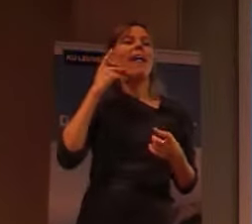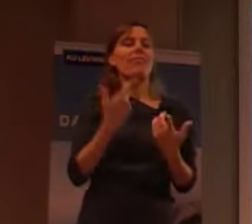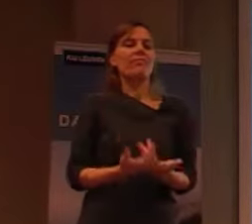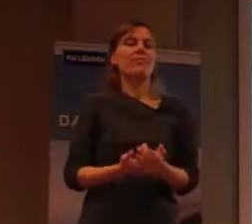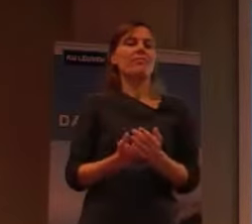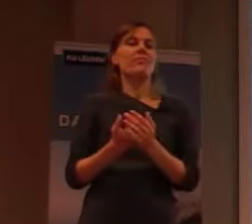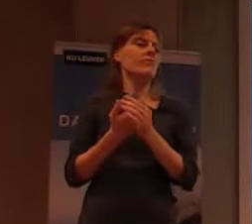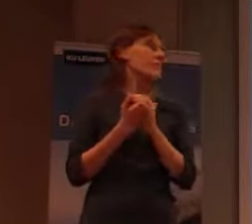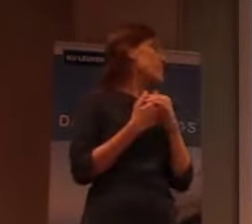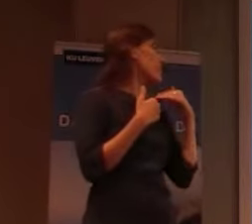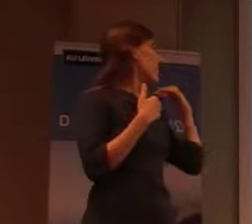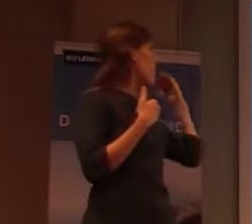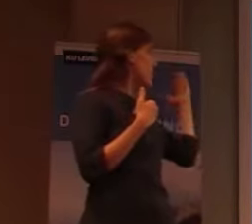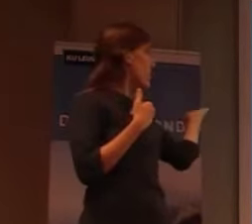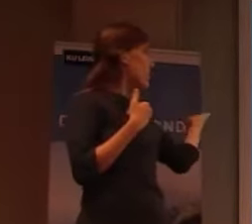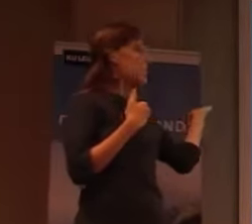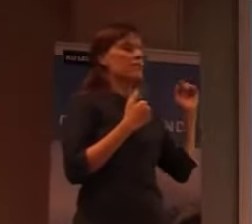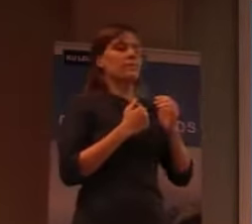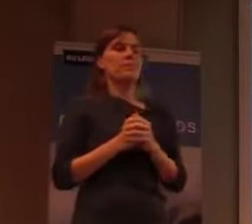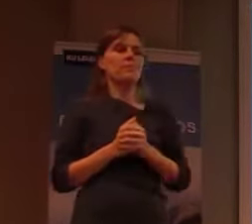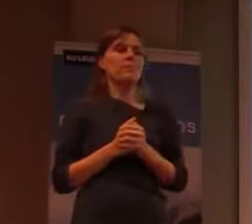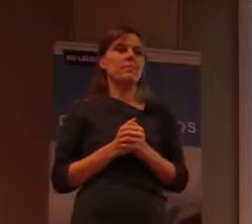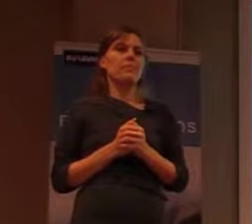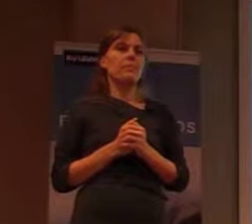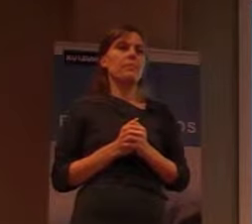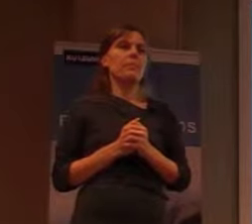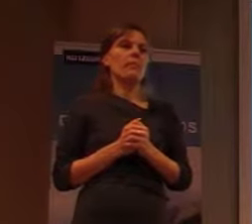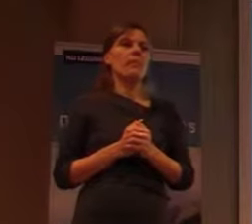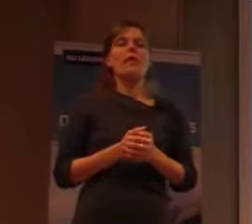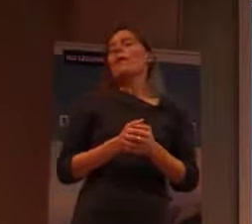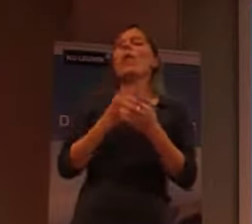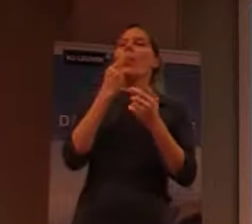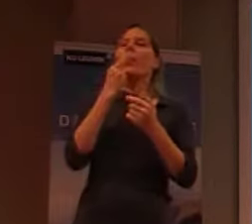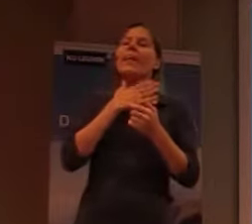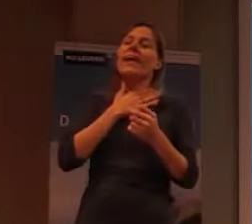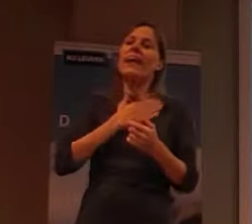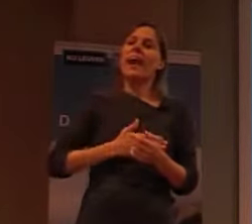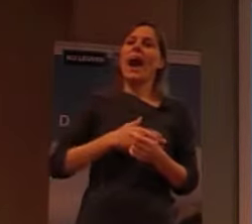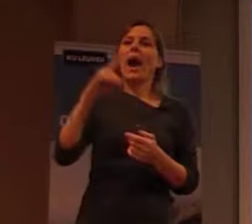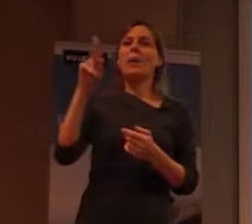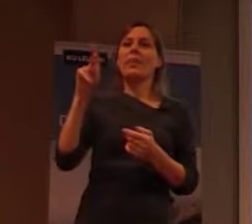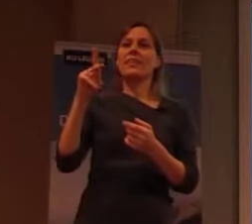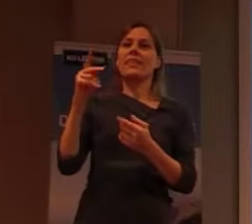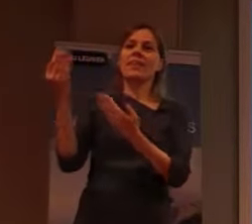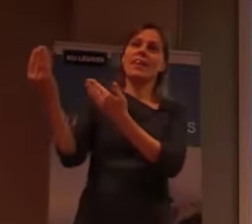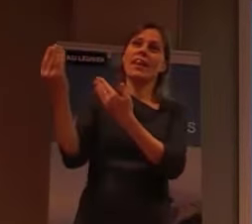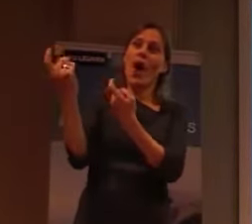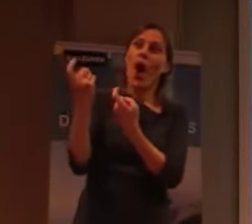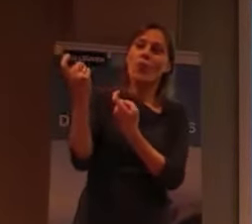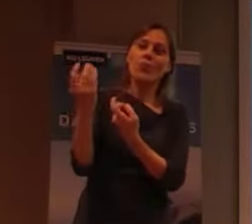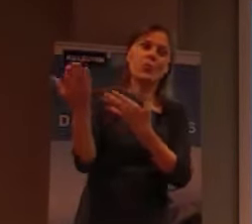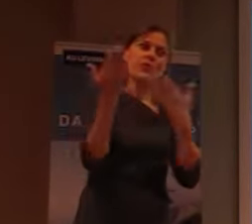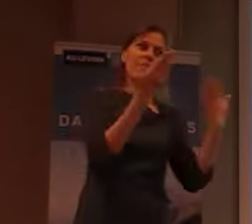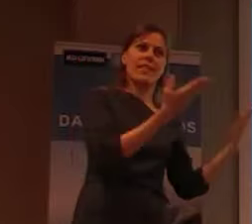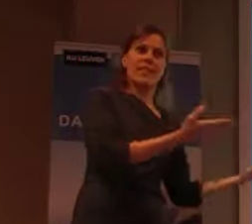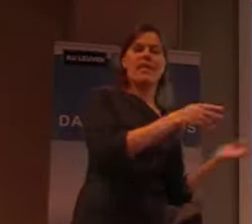toekomst. Het is mij een hele grote eer om Patrick naar voren te roepen. Niet alleen omdat hij een excellent